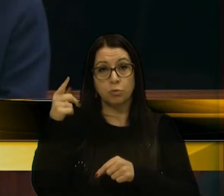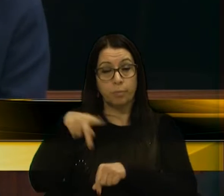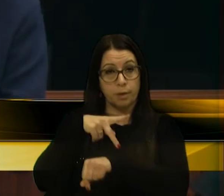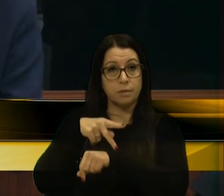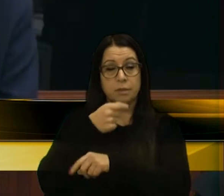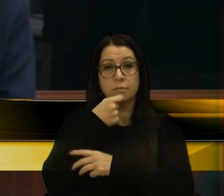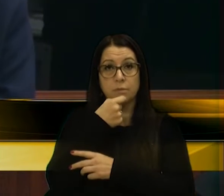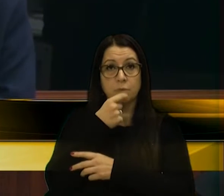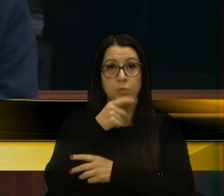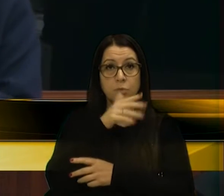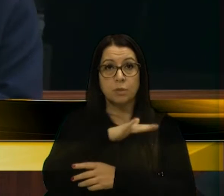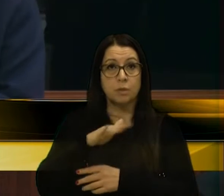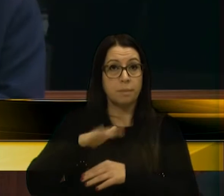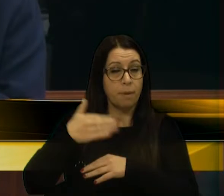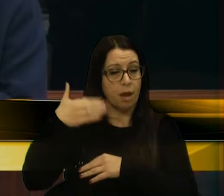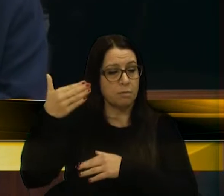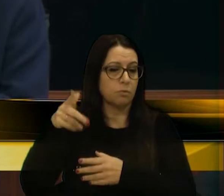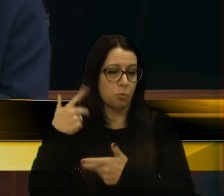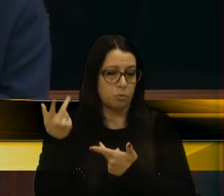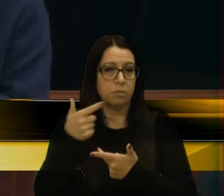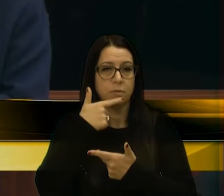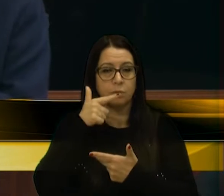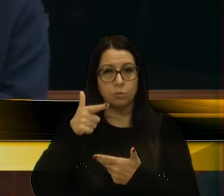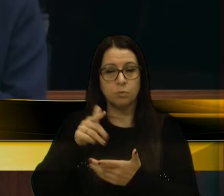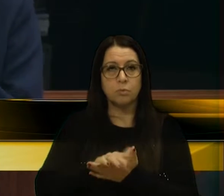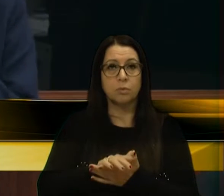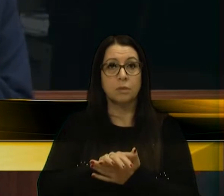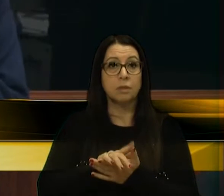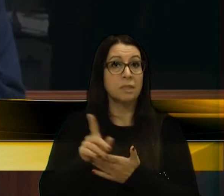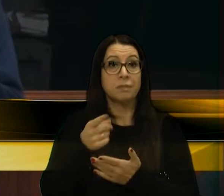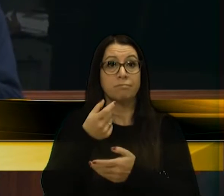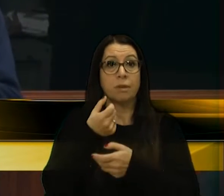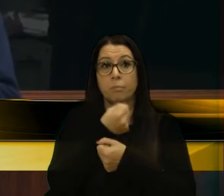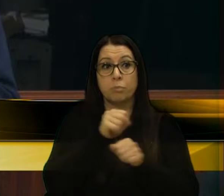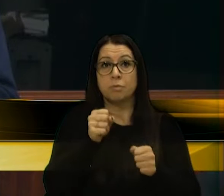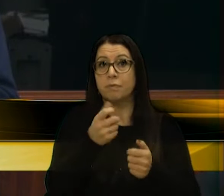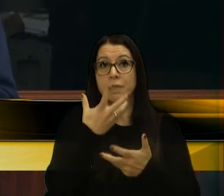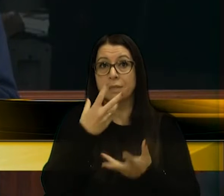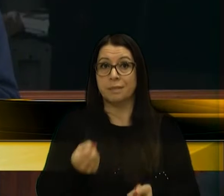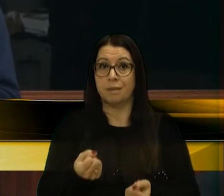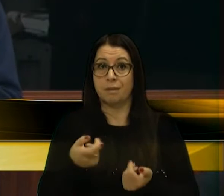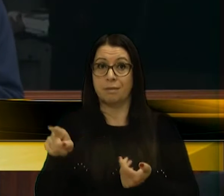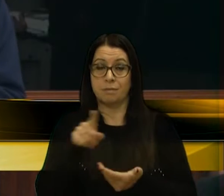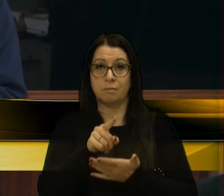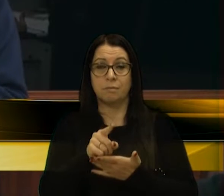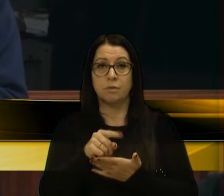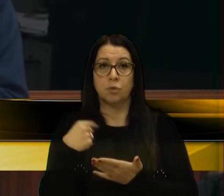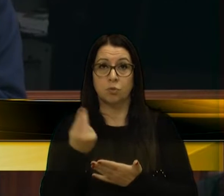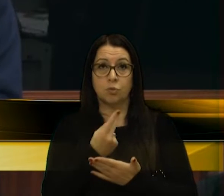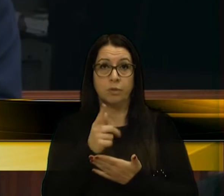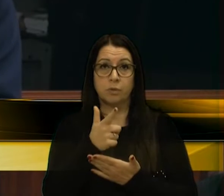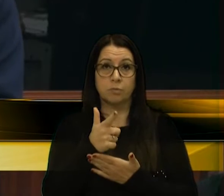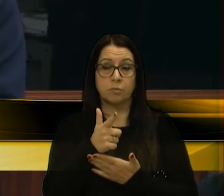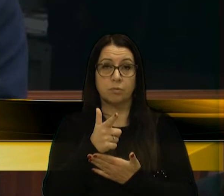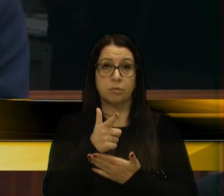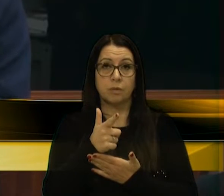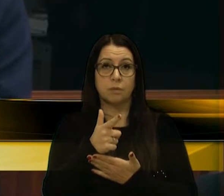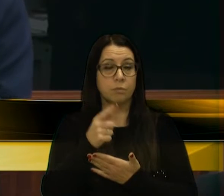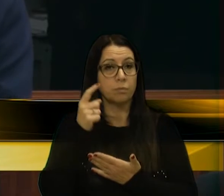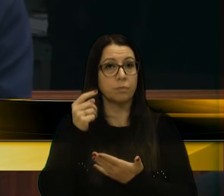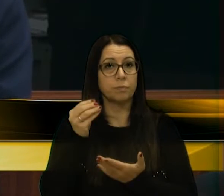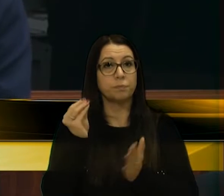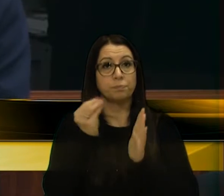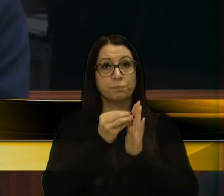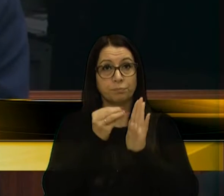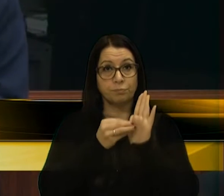Outras crianças vão mais além. E é inadmissível que nós não tenhamos a previsão